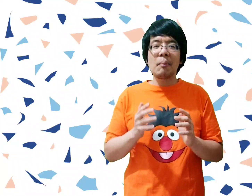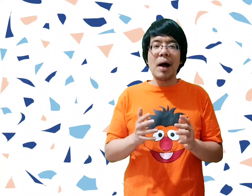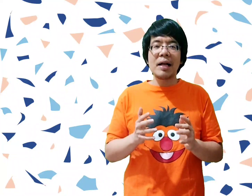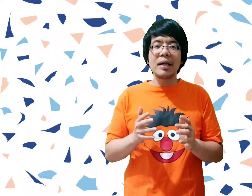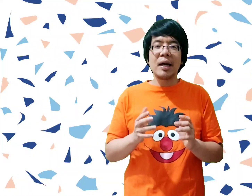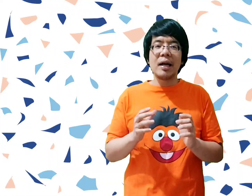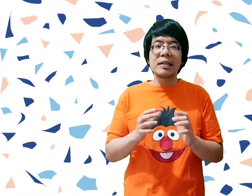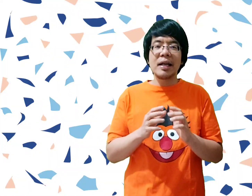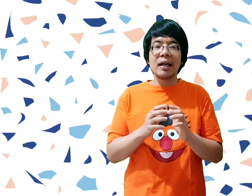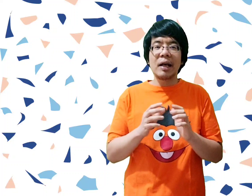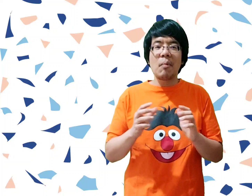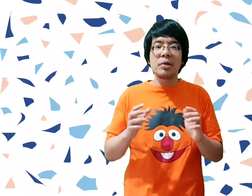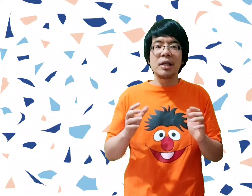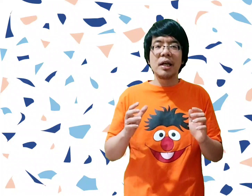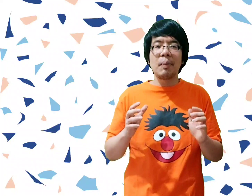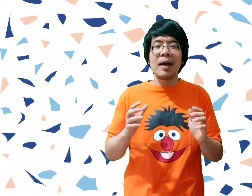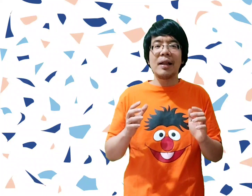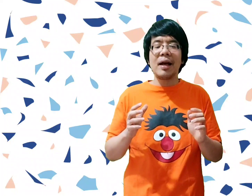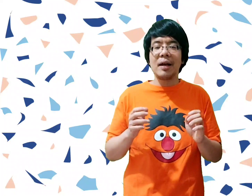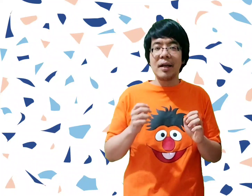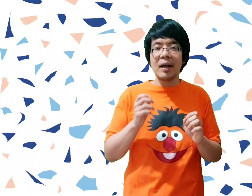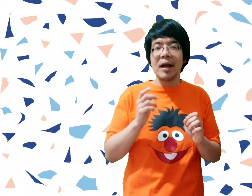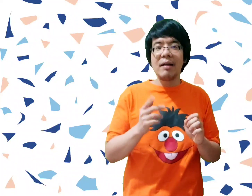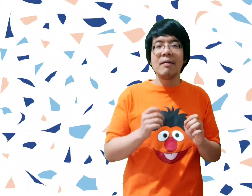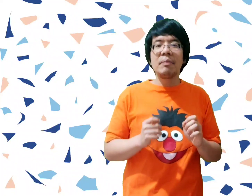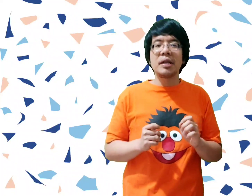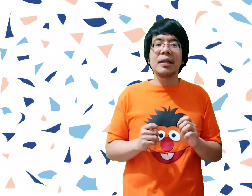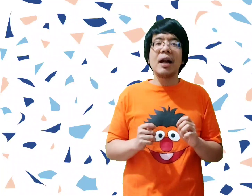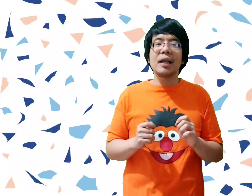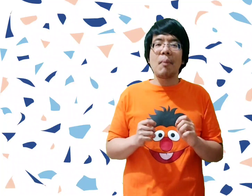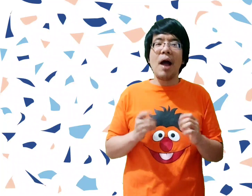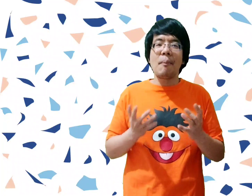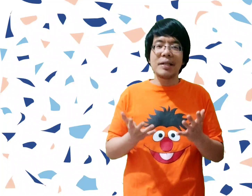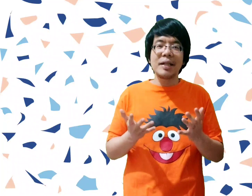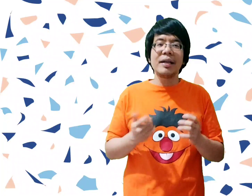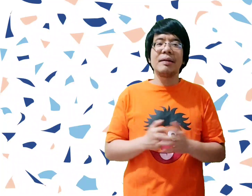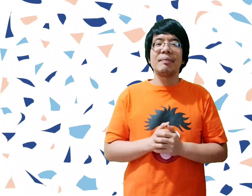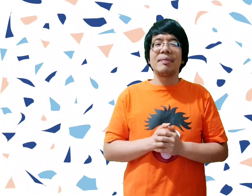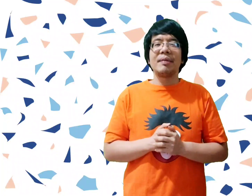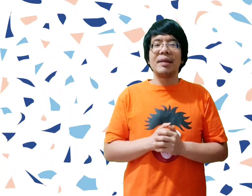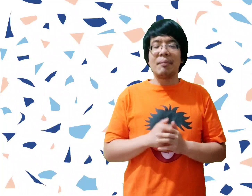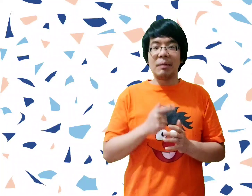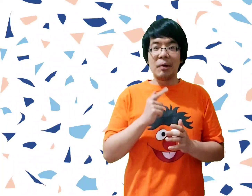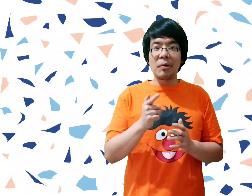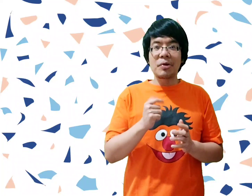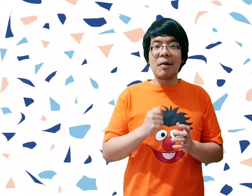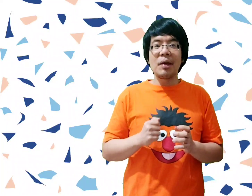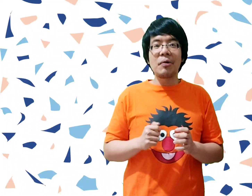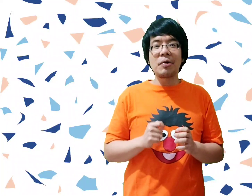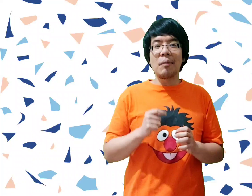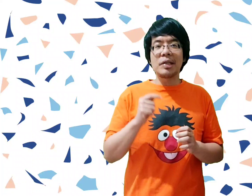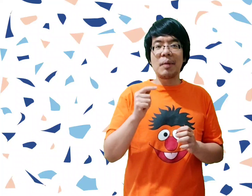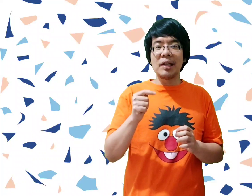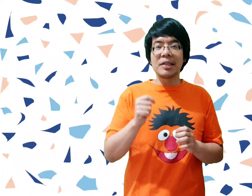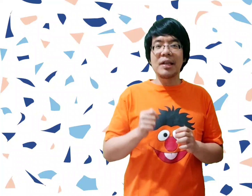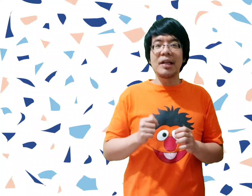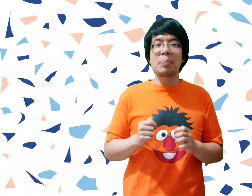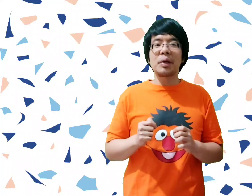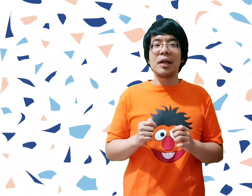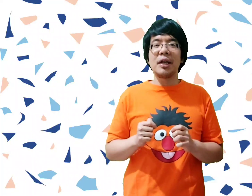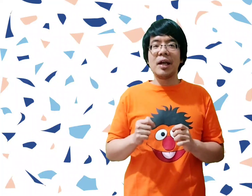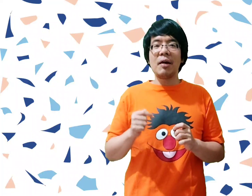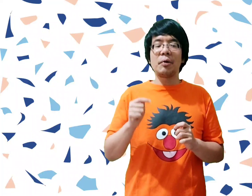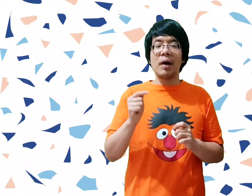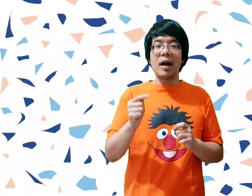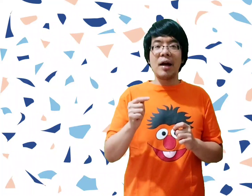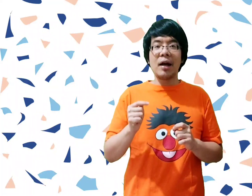Hanya tebak aja dari sederet emoji yang diperlihatkan. Ini kira-kira cerita Alkitab apa sih? Teman-teman budu sekolah minggu juga bisa bikin sendiri